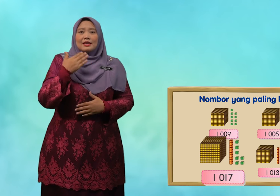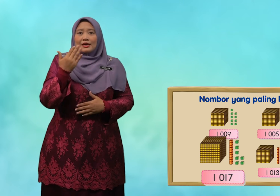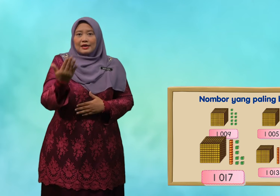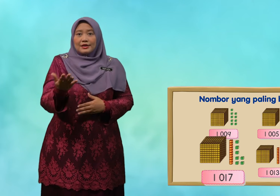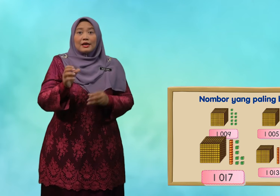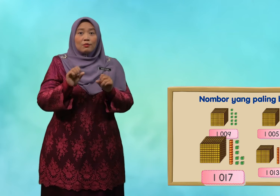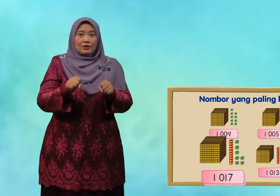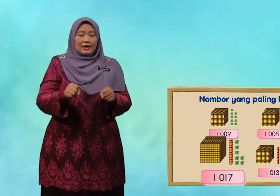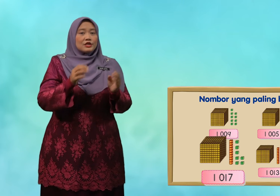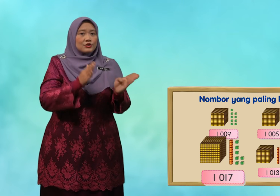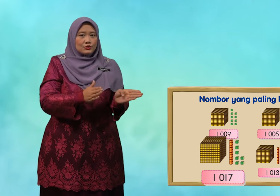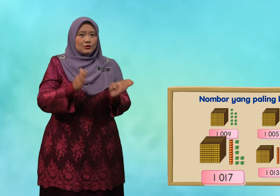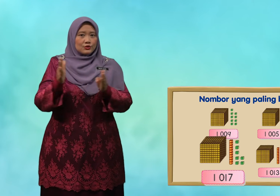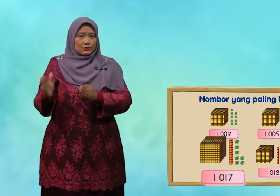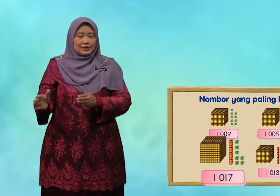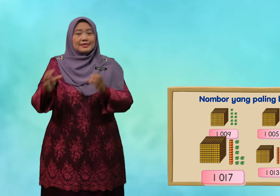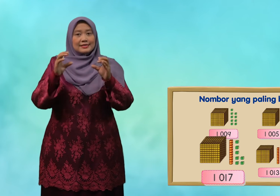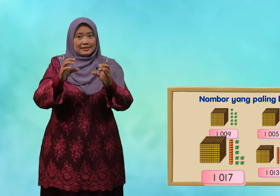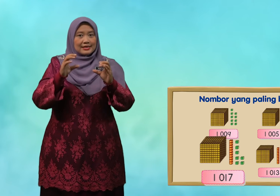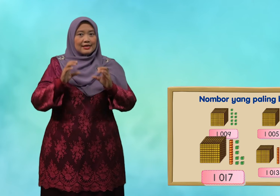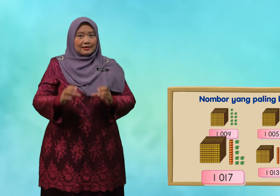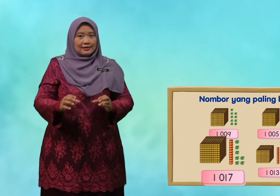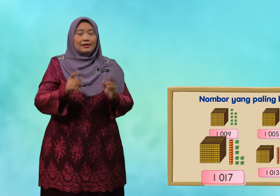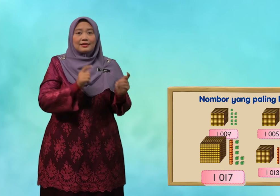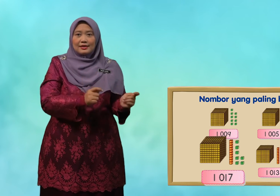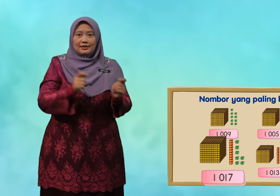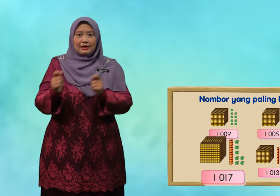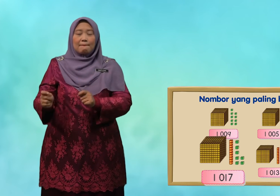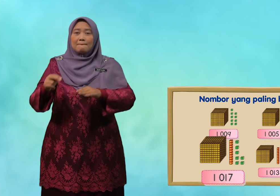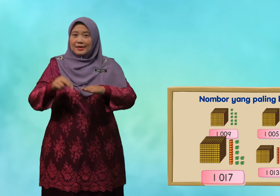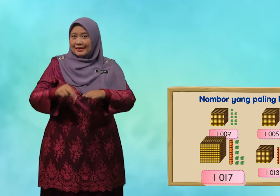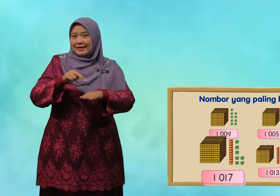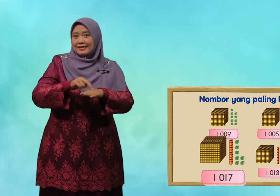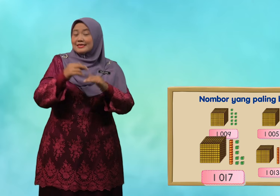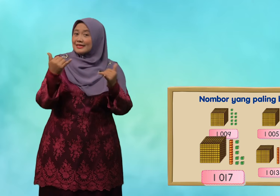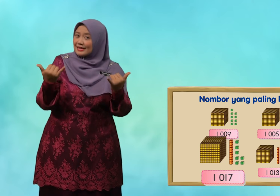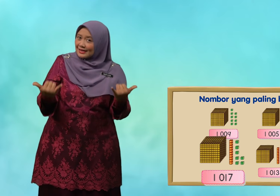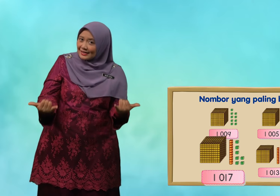anda boleh susun secara tertib menaik sekarang